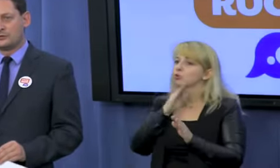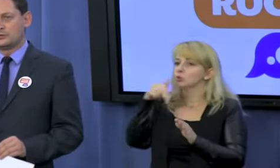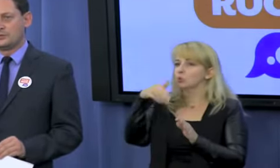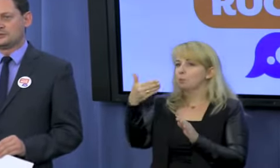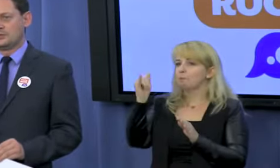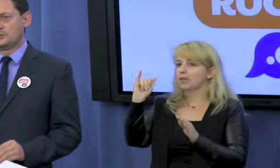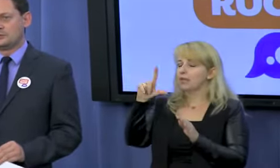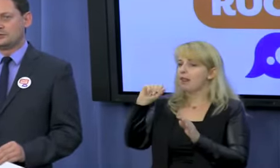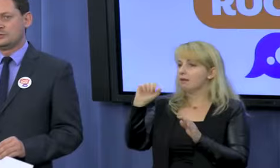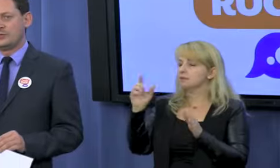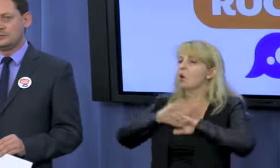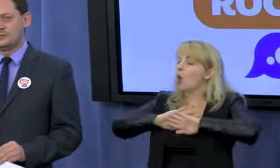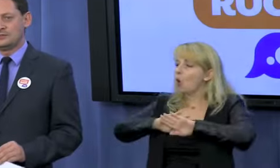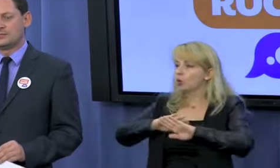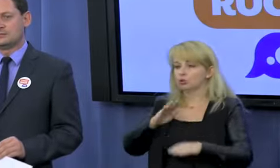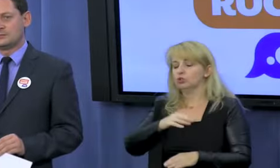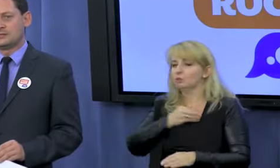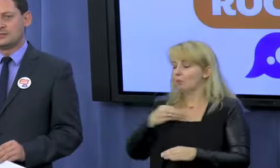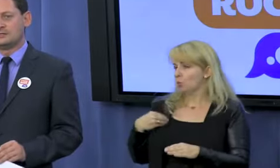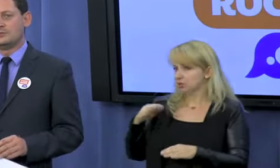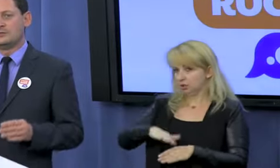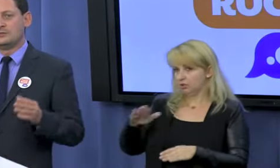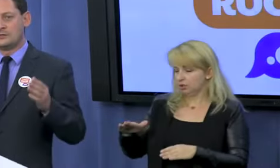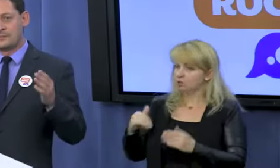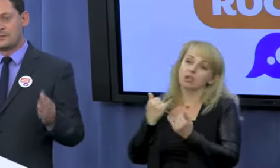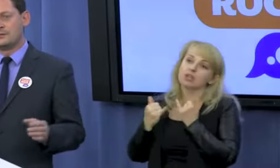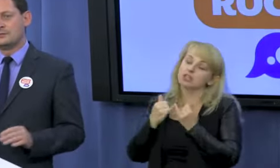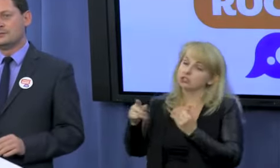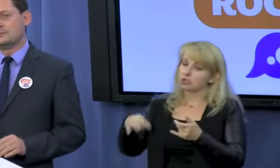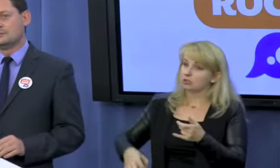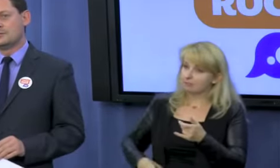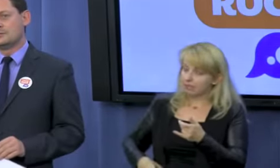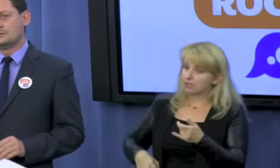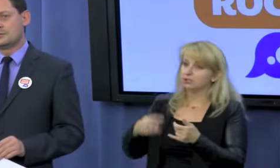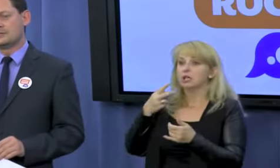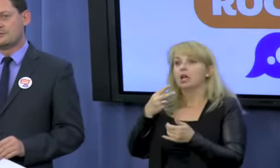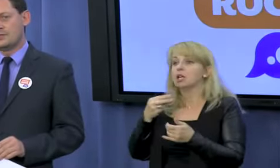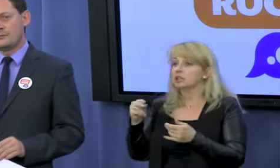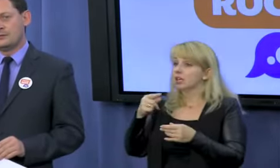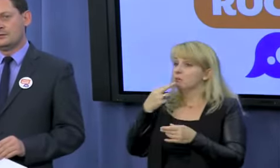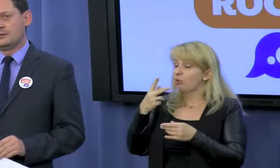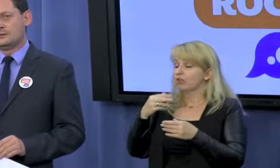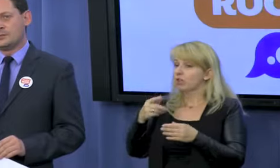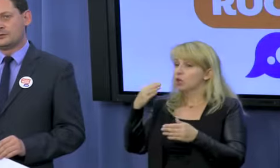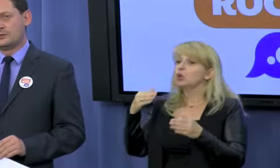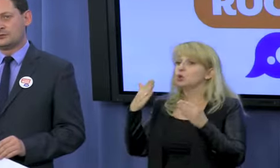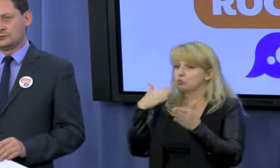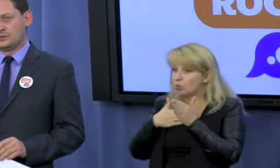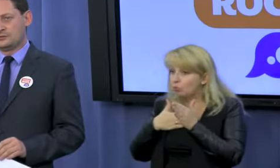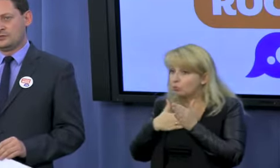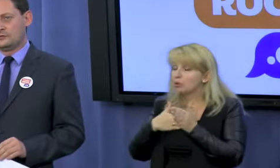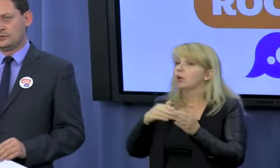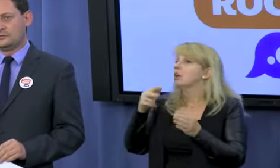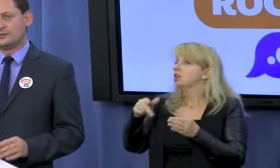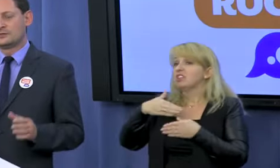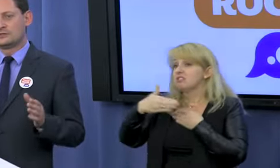uchronić polskie dzieci. Jeżeli pani ministra nie zaprzestanie, nie postawi tamę tej patologii,